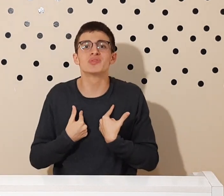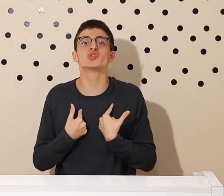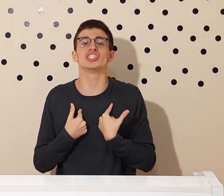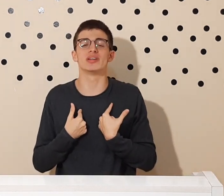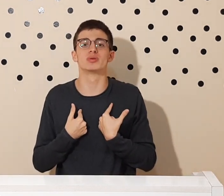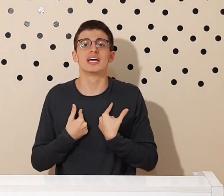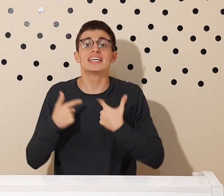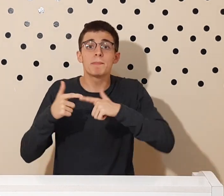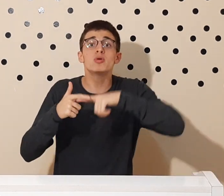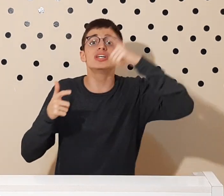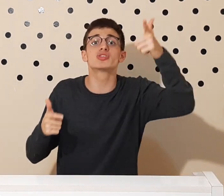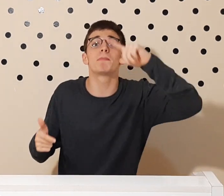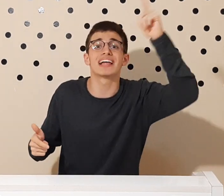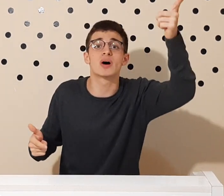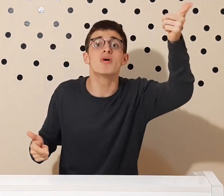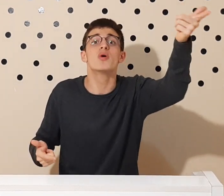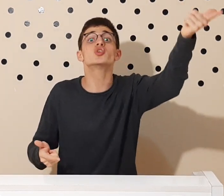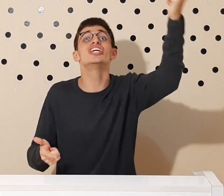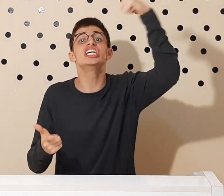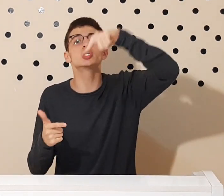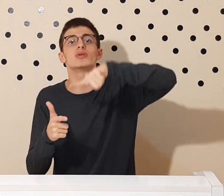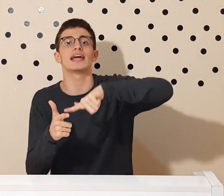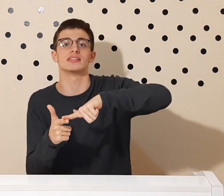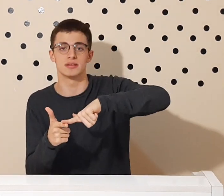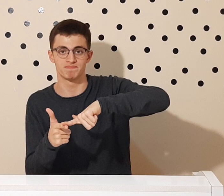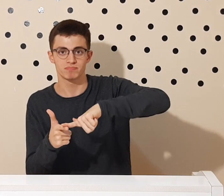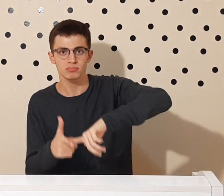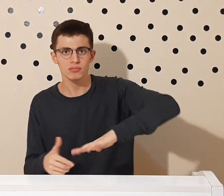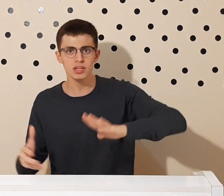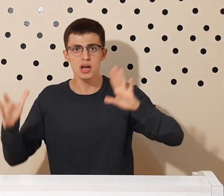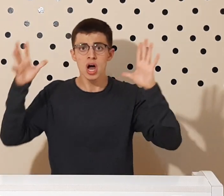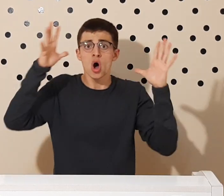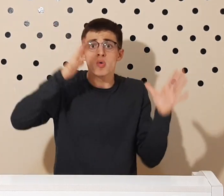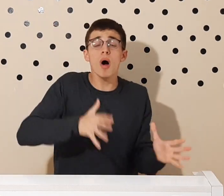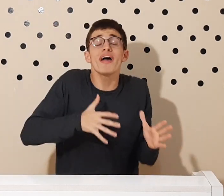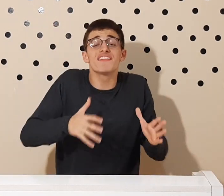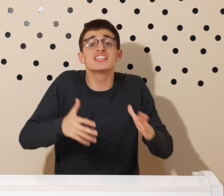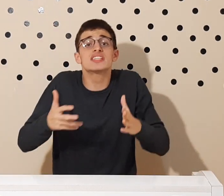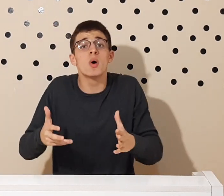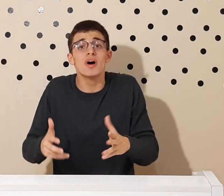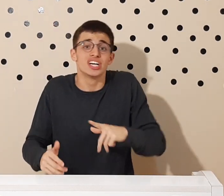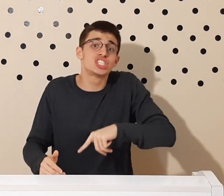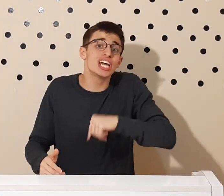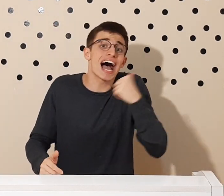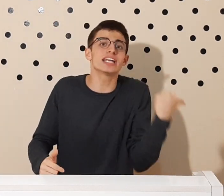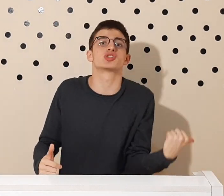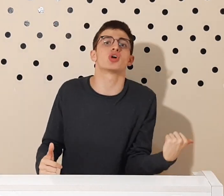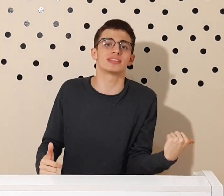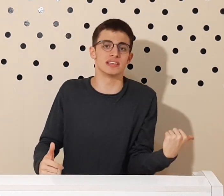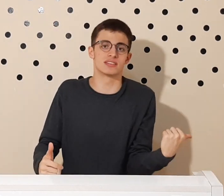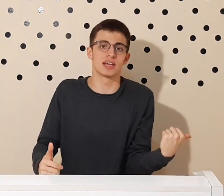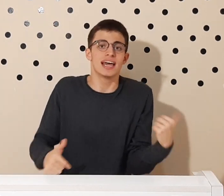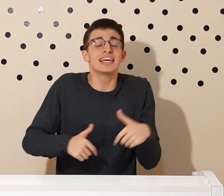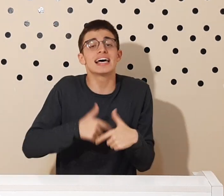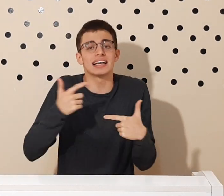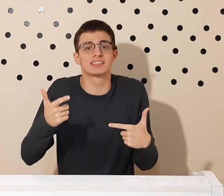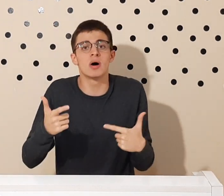no sujeito. E é por isso que Platão os ridiculariza. Qual é a visão de Aristóteles em relação